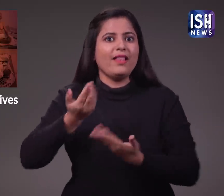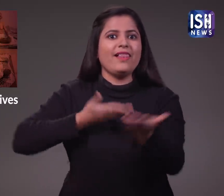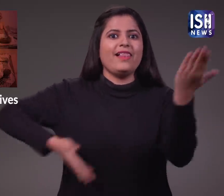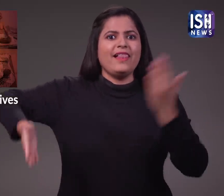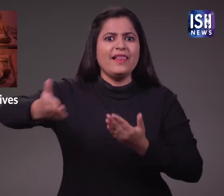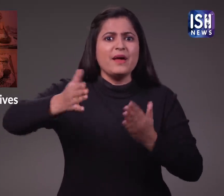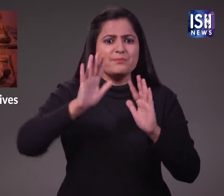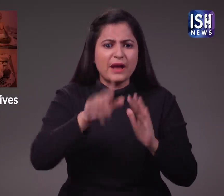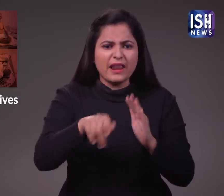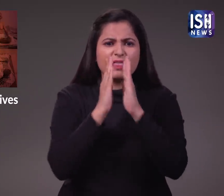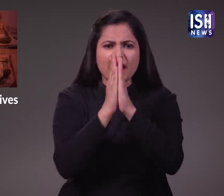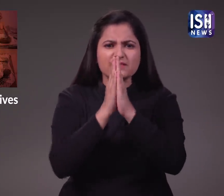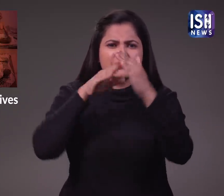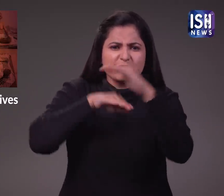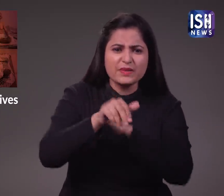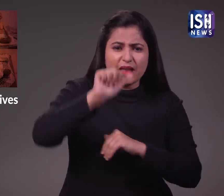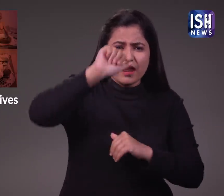और उनकी सेवा करना ही मेरा धर्म है